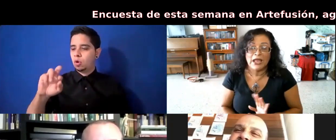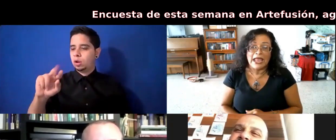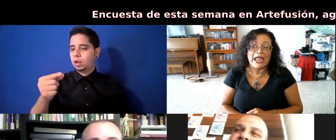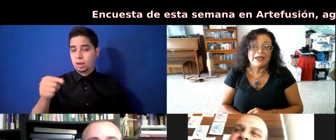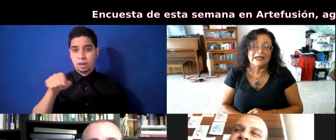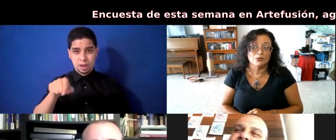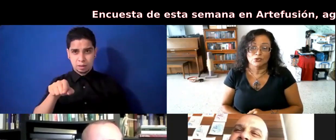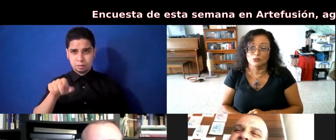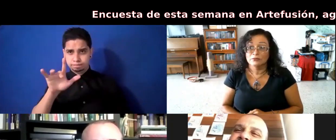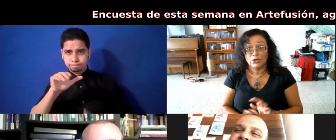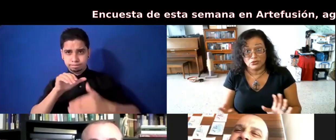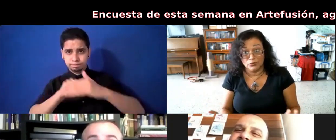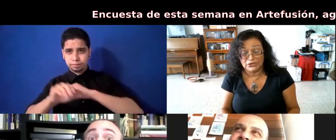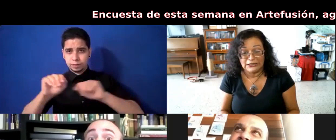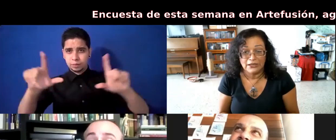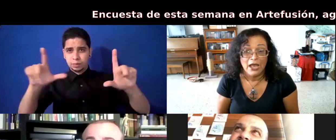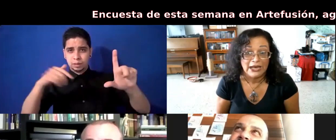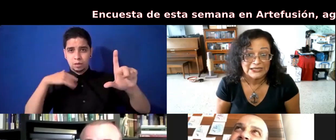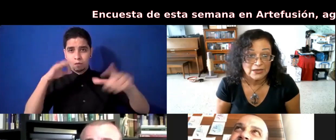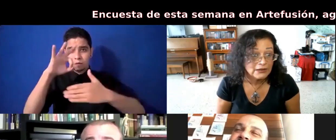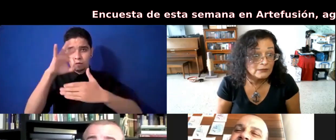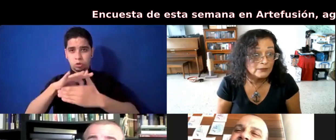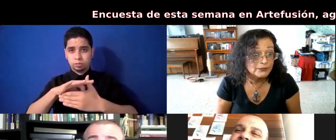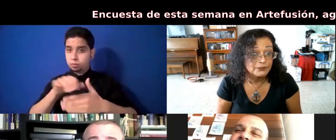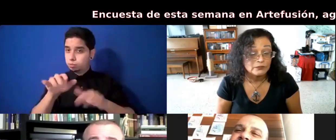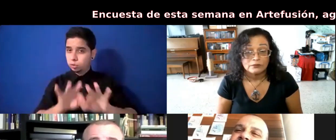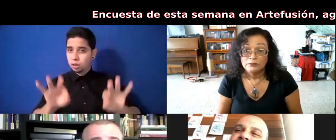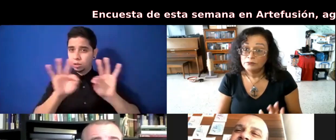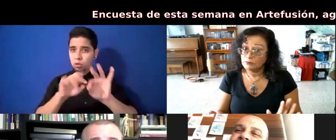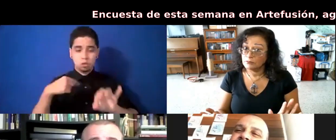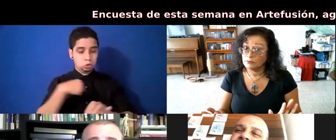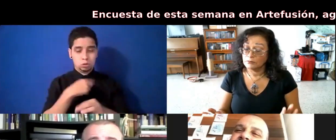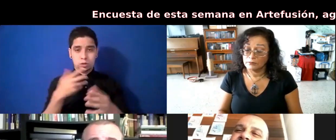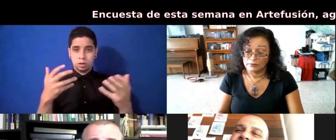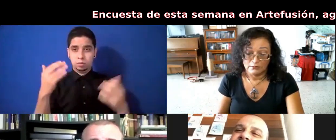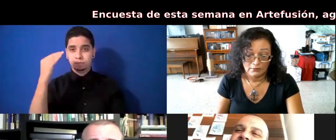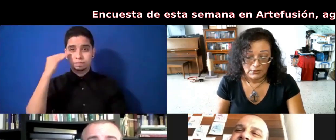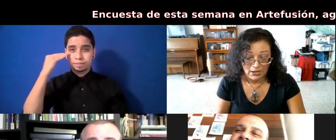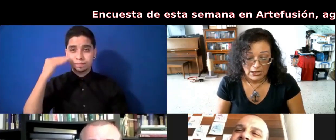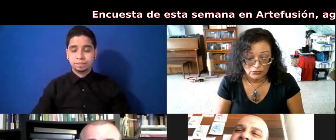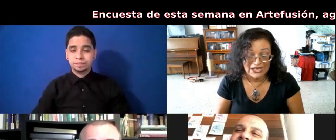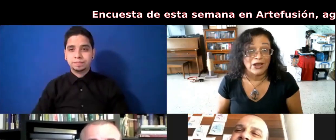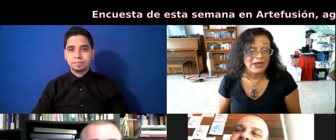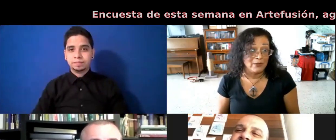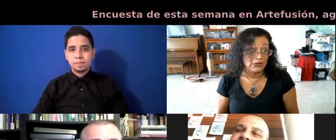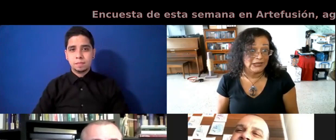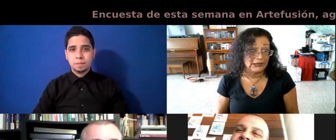Y evita su voto. Porque eso es importante. Hay que saber. Claro. La opinión es bien importante. ¿Y tú sabes lo que es bien importante?